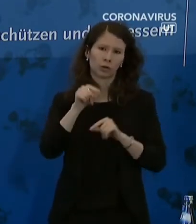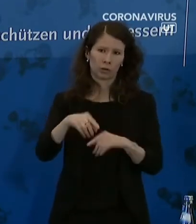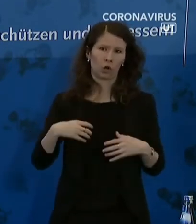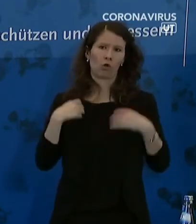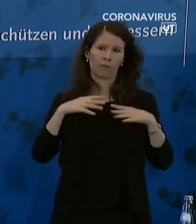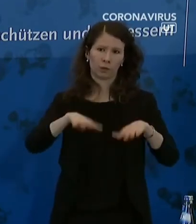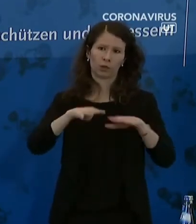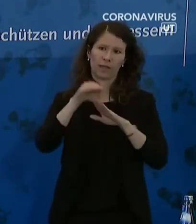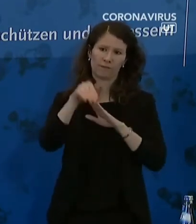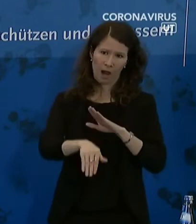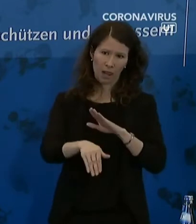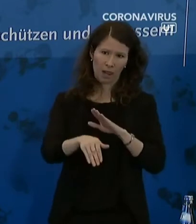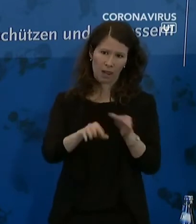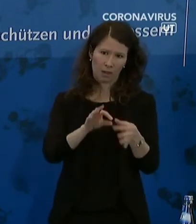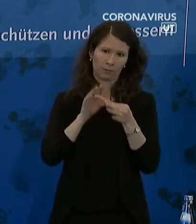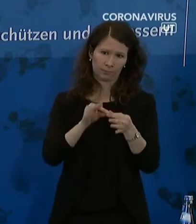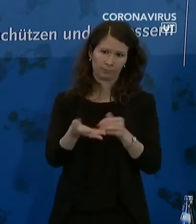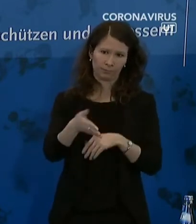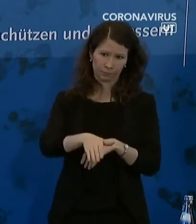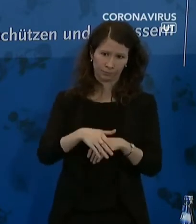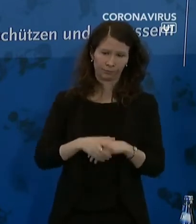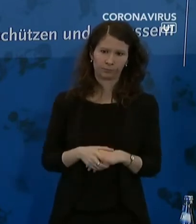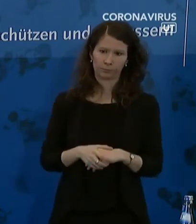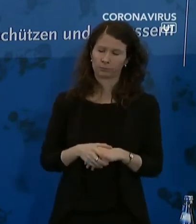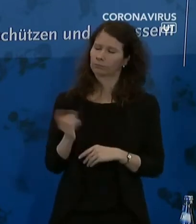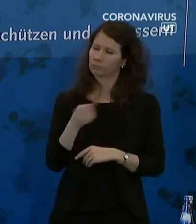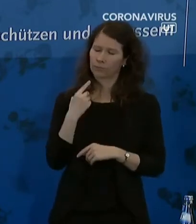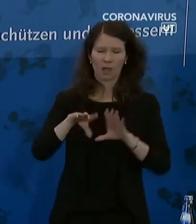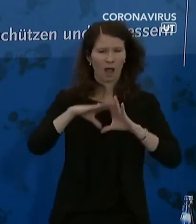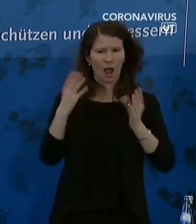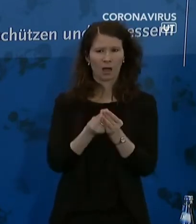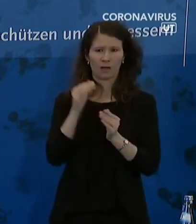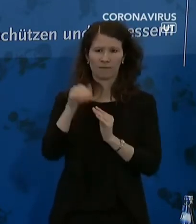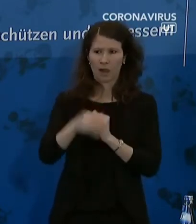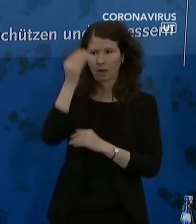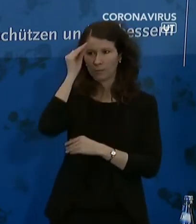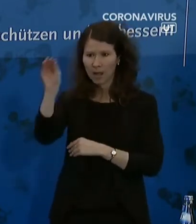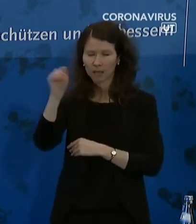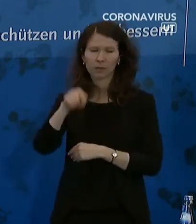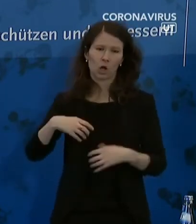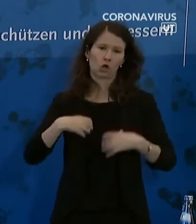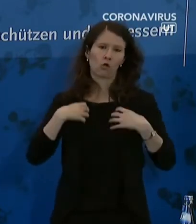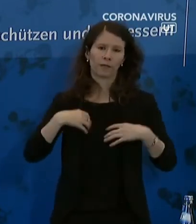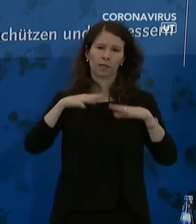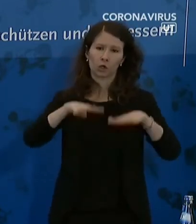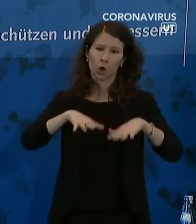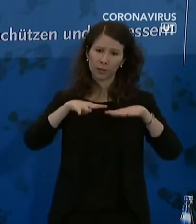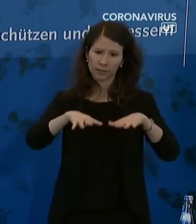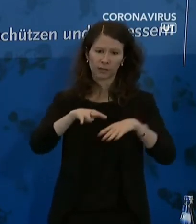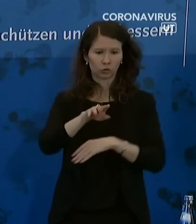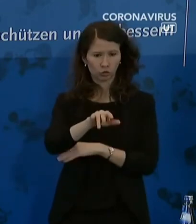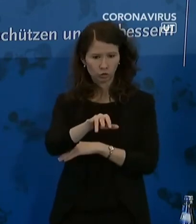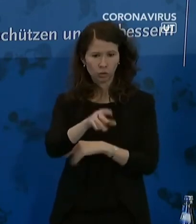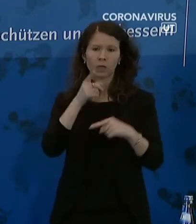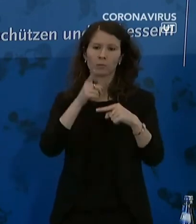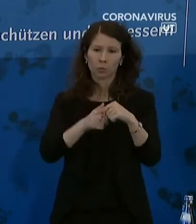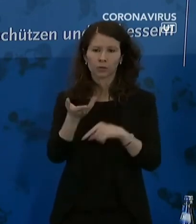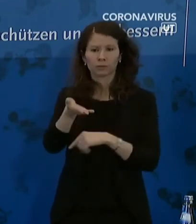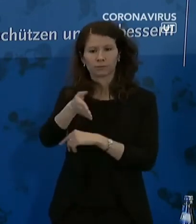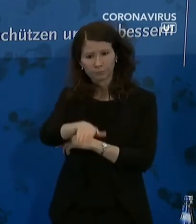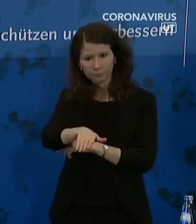Grundkrankheiten hatten, die verstorben sind oder nicht. Wir melden alle Fälle, die Covid-19-positiv sind und gestorben sind als Covid-19-Sterbefälle.